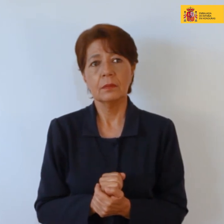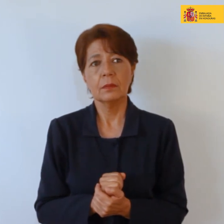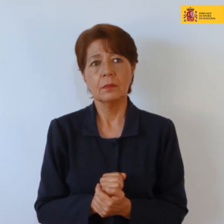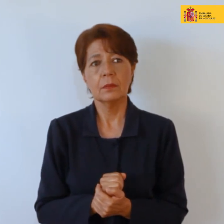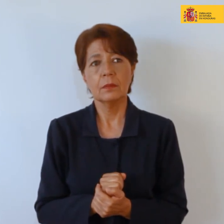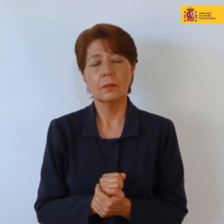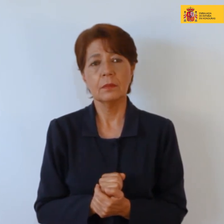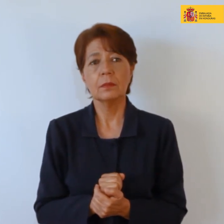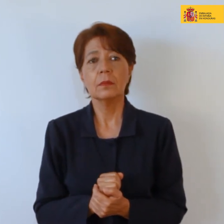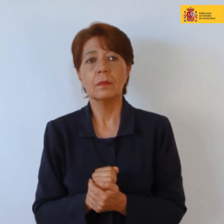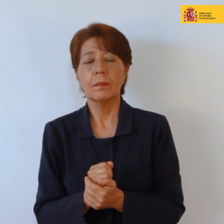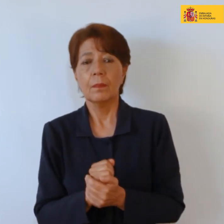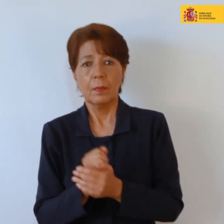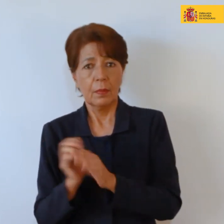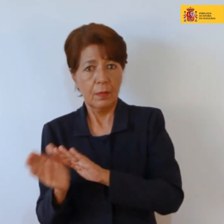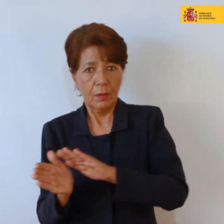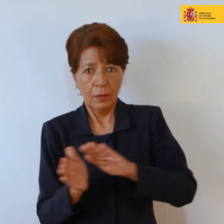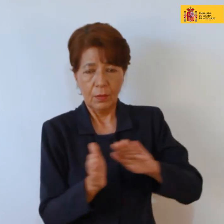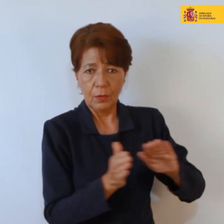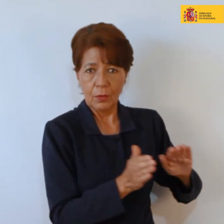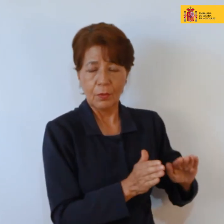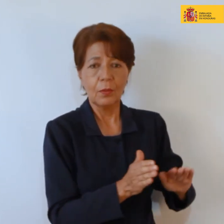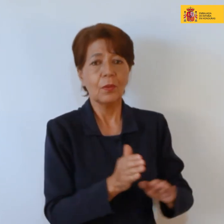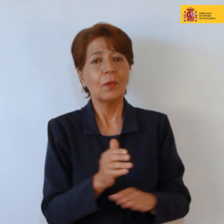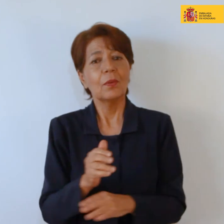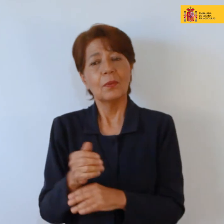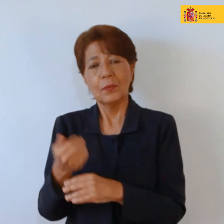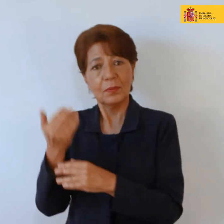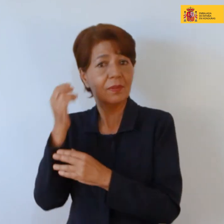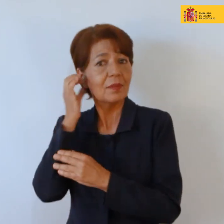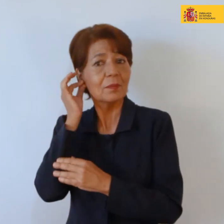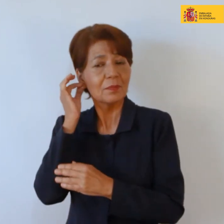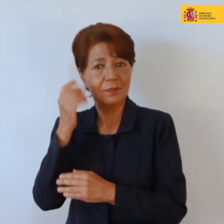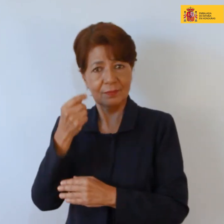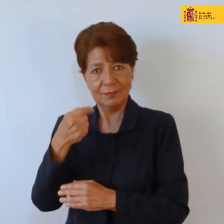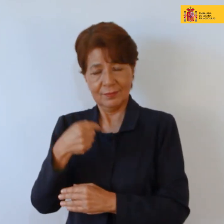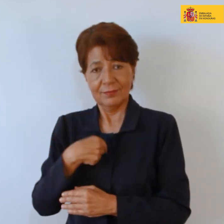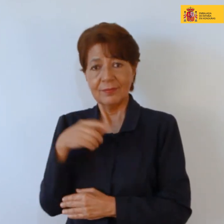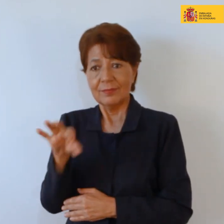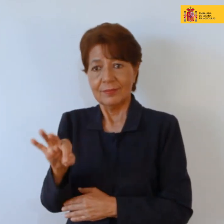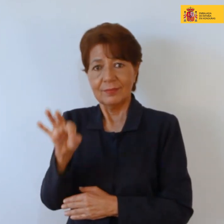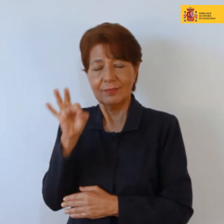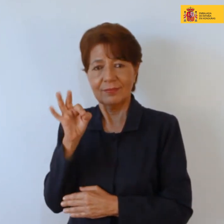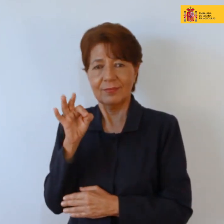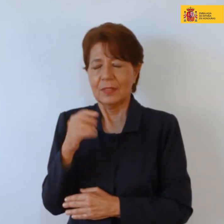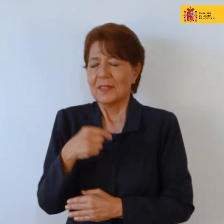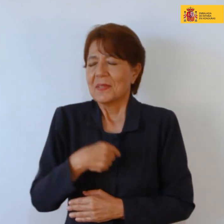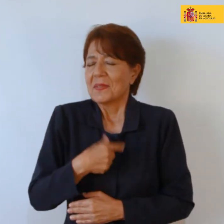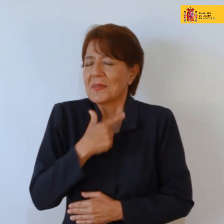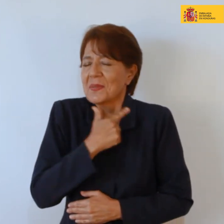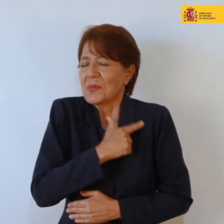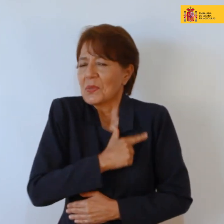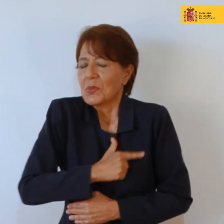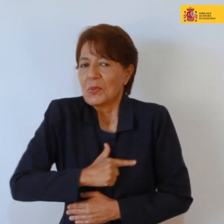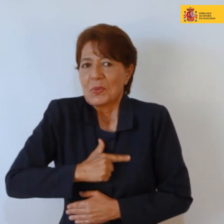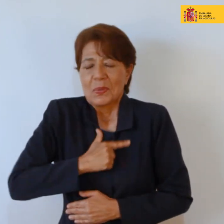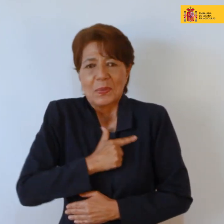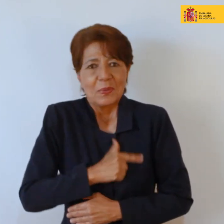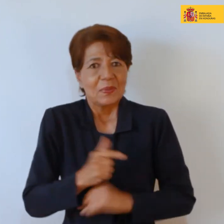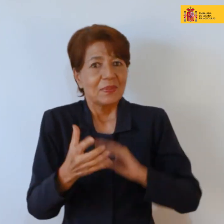El siguiente personaje femenino que había elegido, bueno, es que me encantó, además, esta historia es la